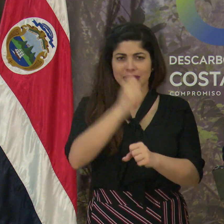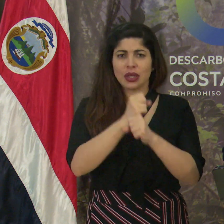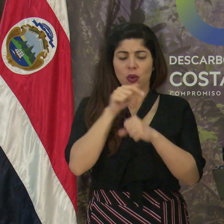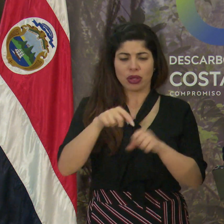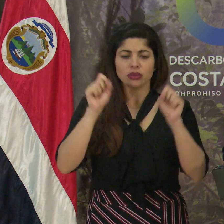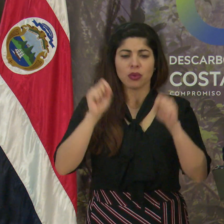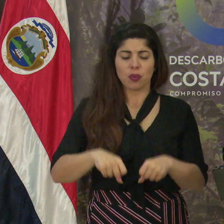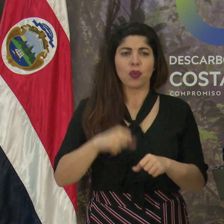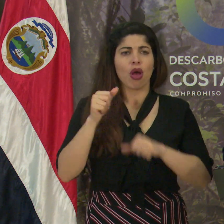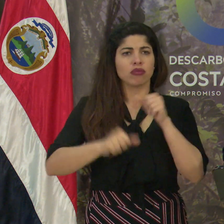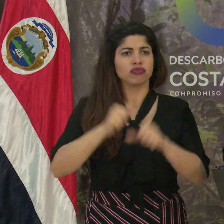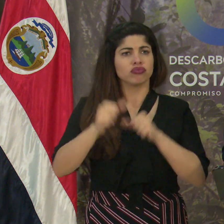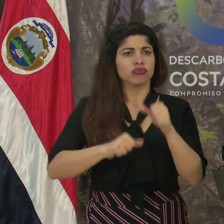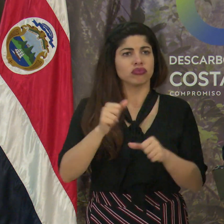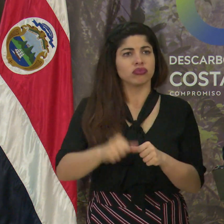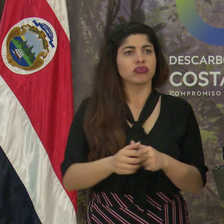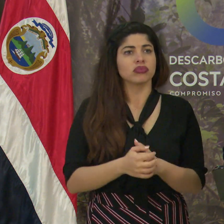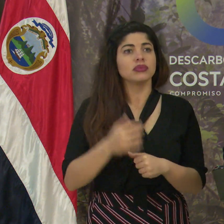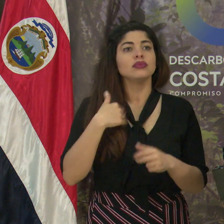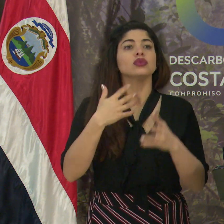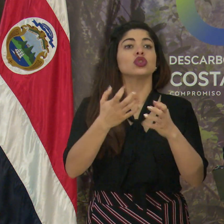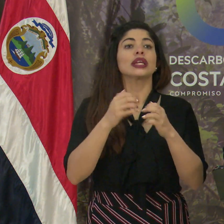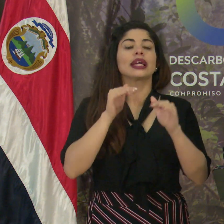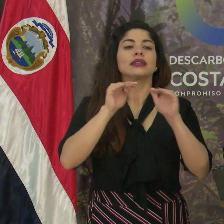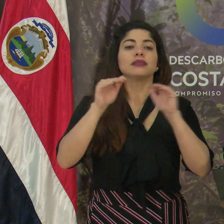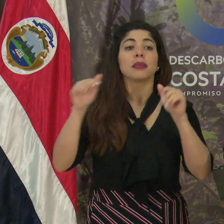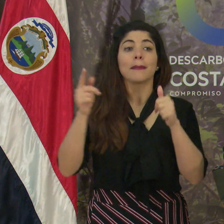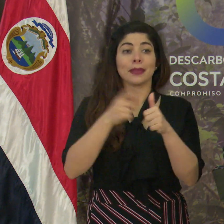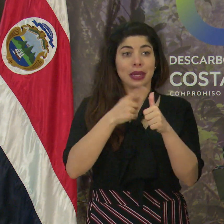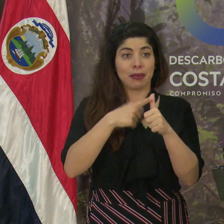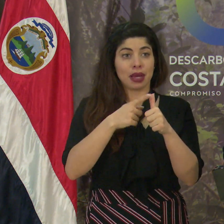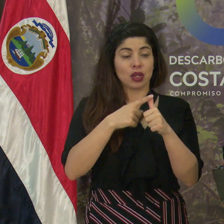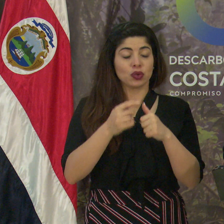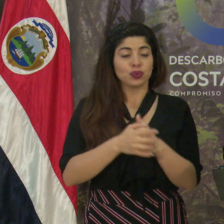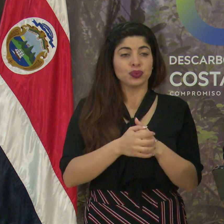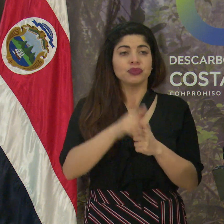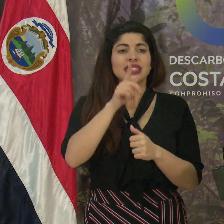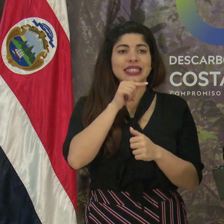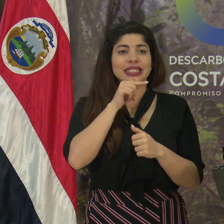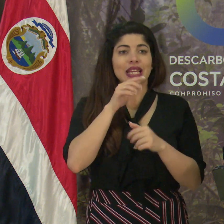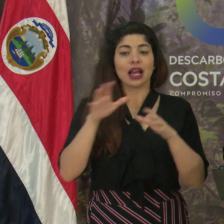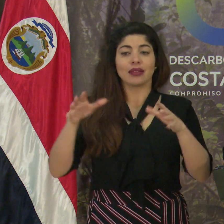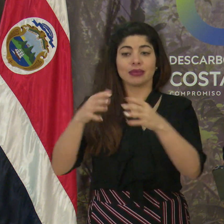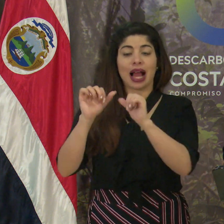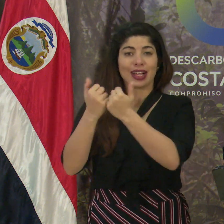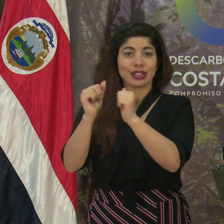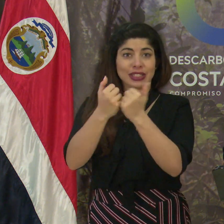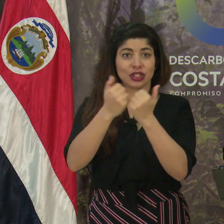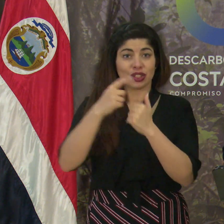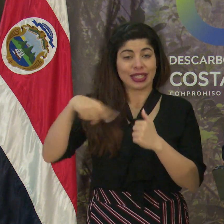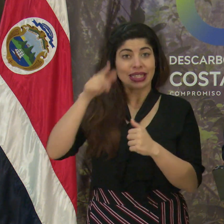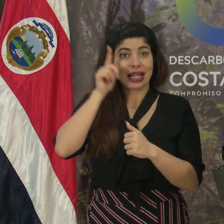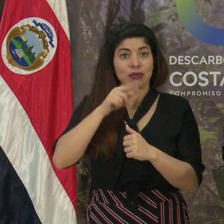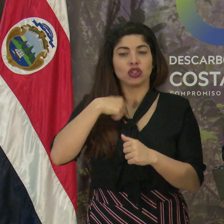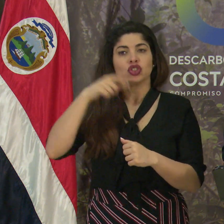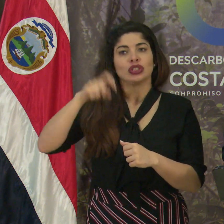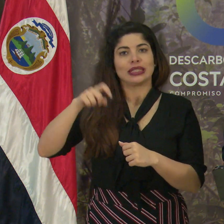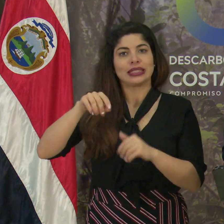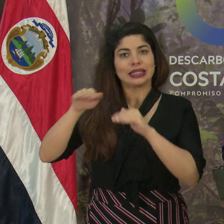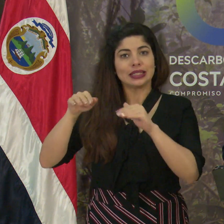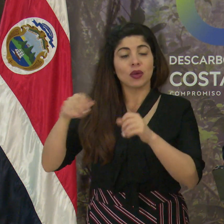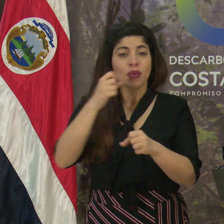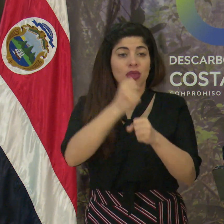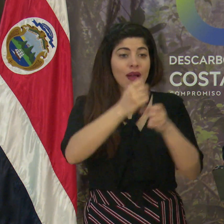de que esto se puede sacar adelante. Quiero hacer un llamado en primera instancia a las fuerzas que voy a ocupar para ellos, a los